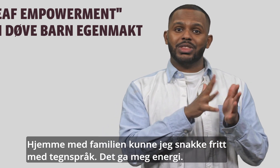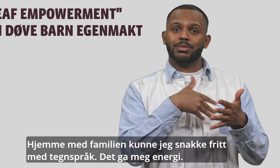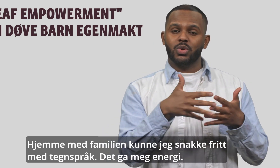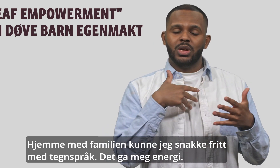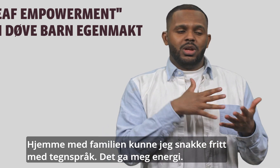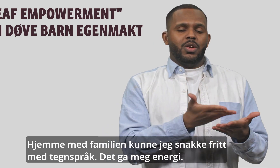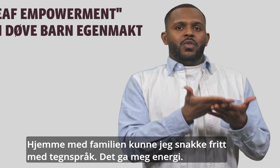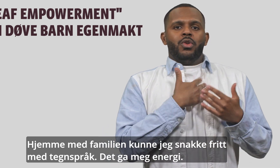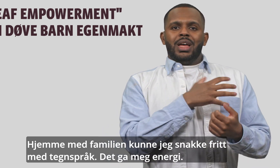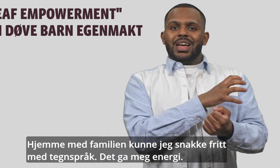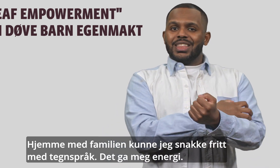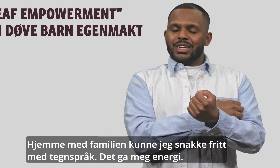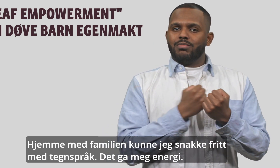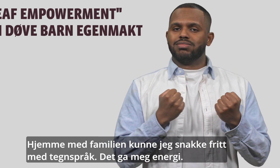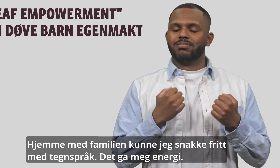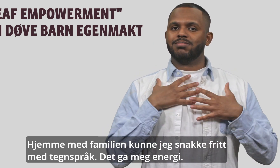kunne jeg snakke fritt med tegnspråk, det ga meg energi.